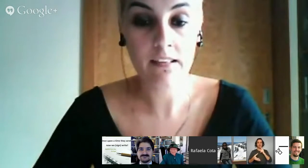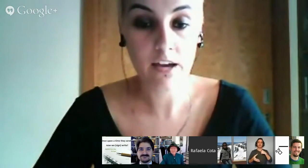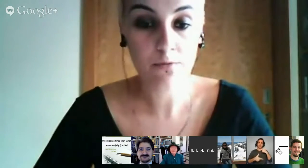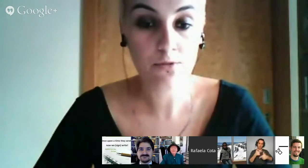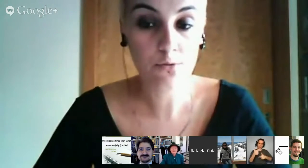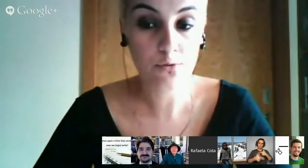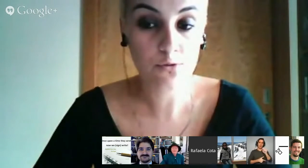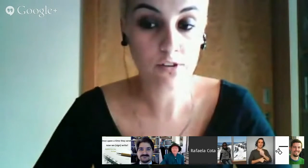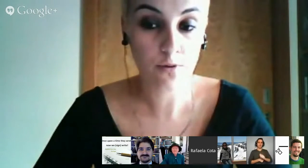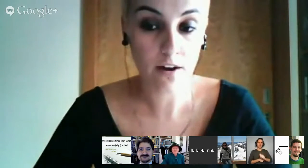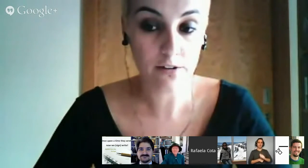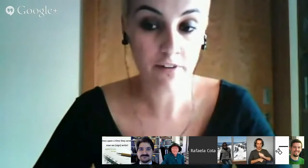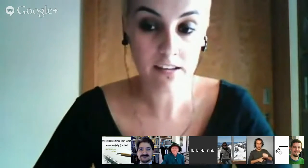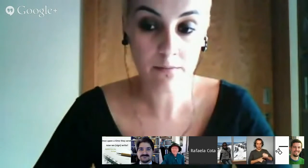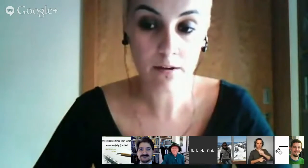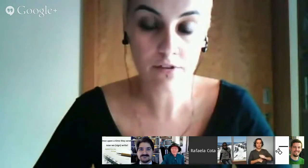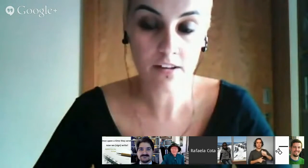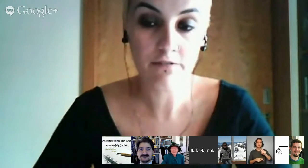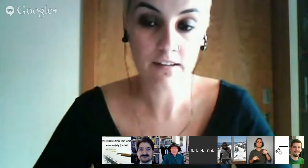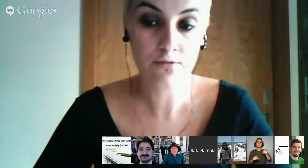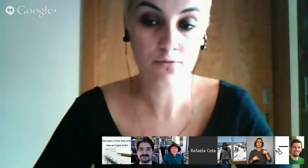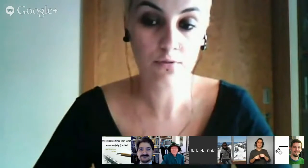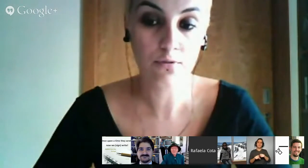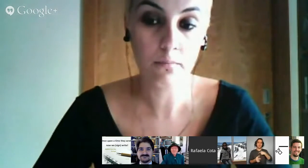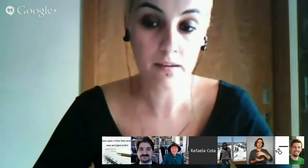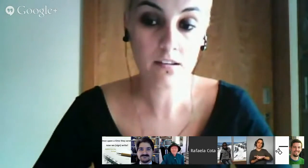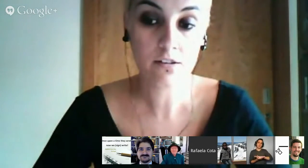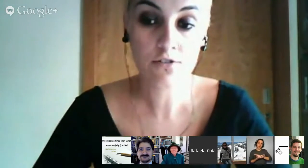intérprete do Santuário de Fátima e, portanto, faço missas.